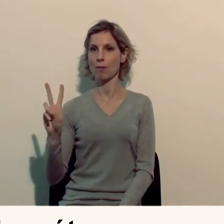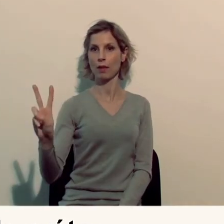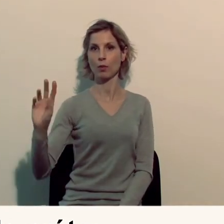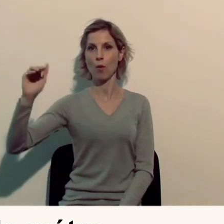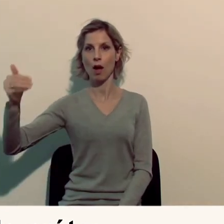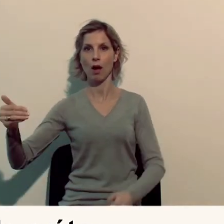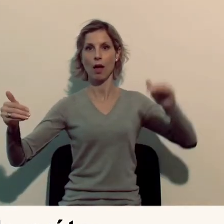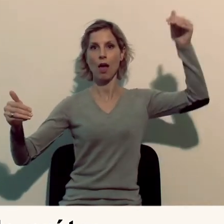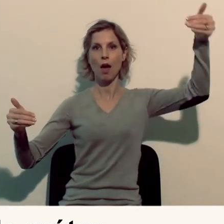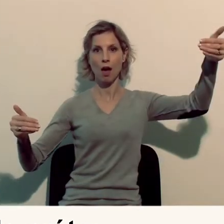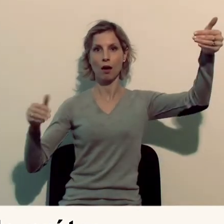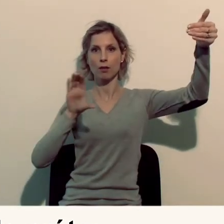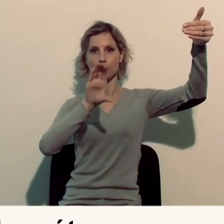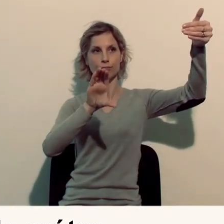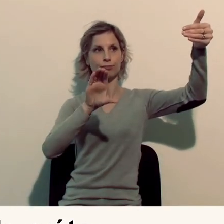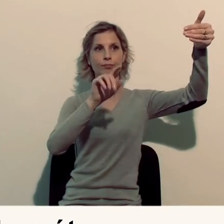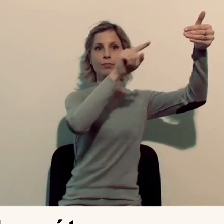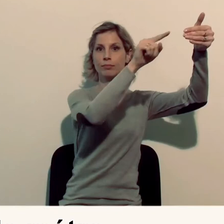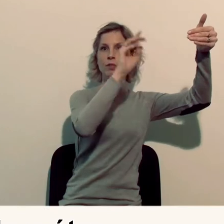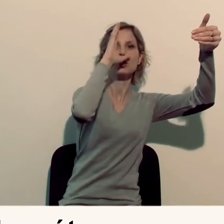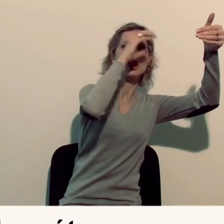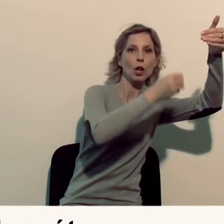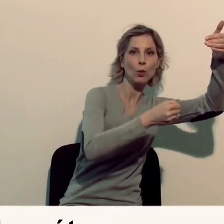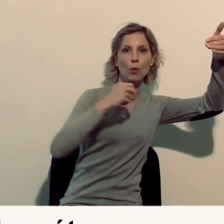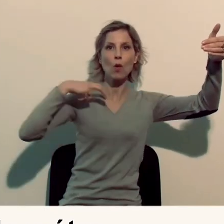près des stations de métro Charles de Gaulle ou Gare,